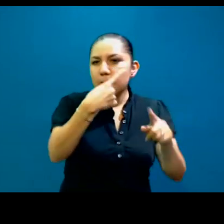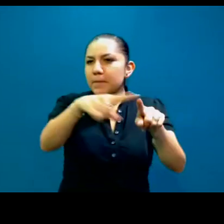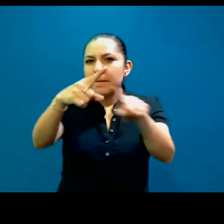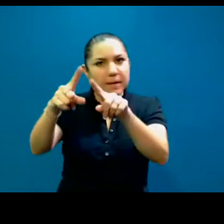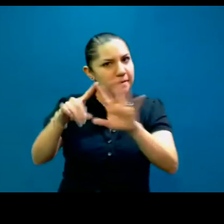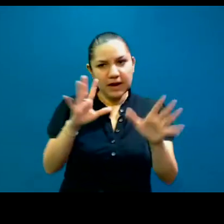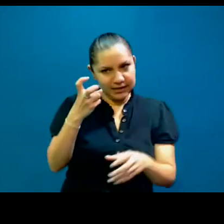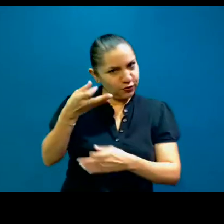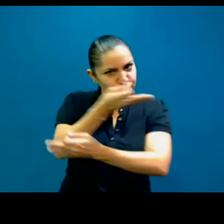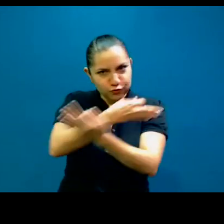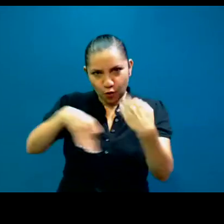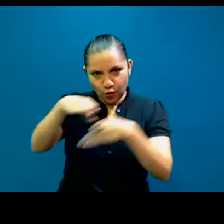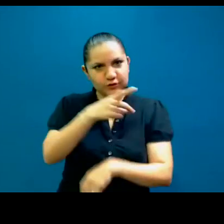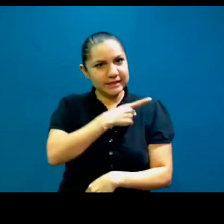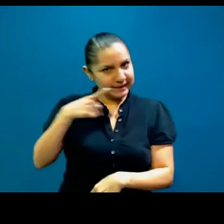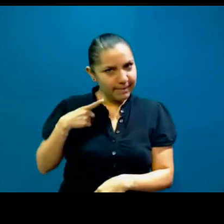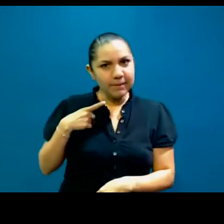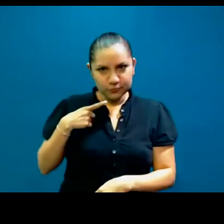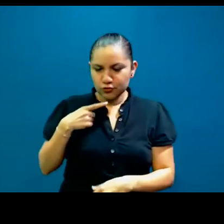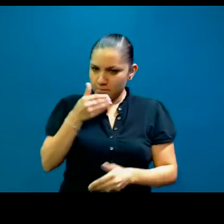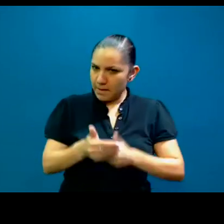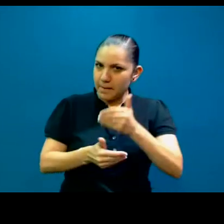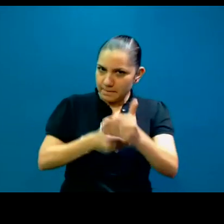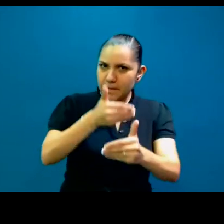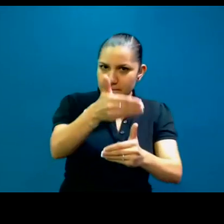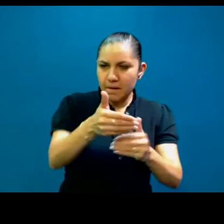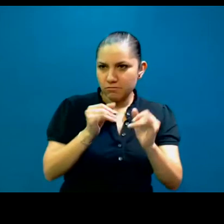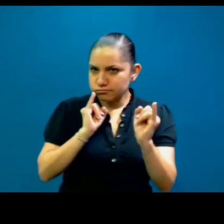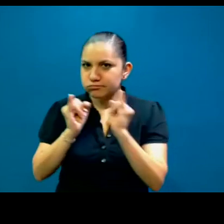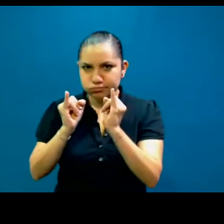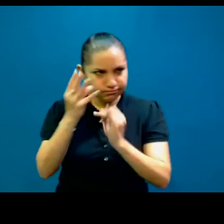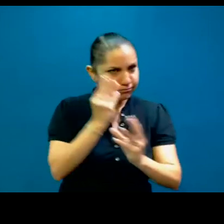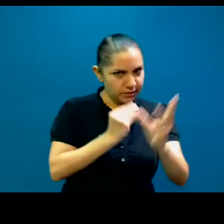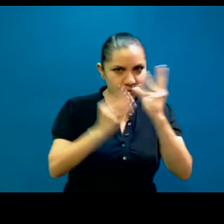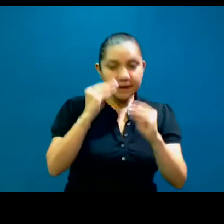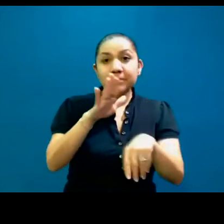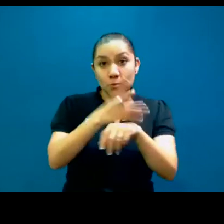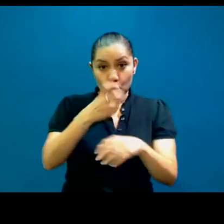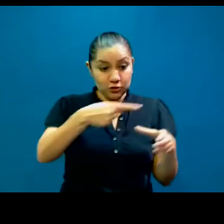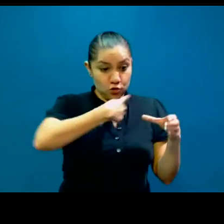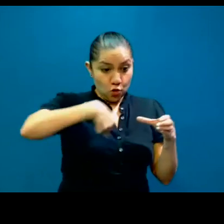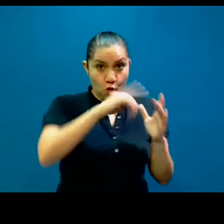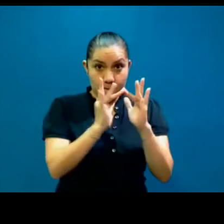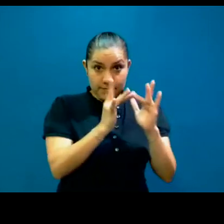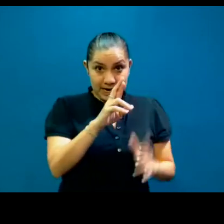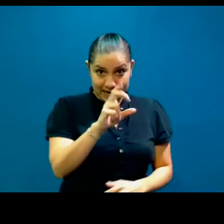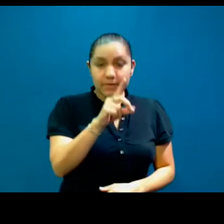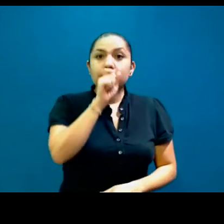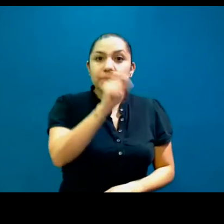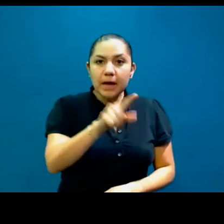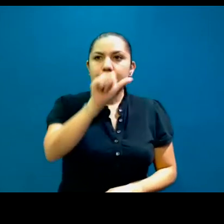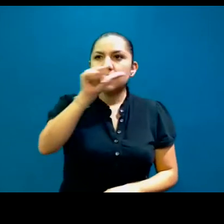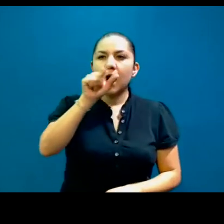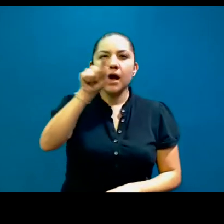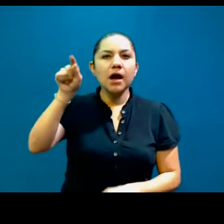par, todos, de manera equitativa. Es por ello que también la red, buscamos la asesoría de intérpretes de lenguas